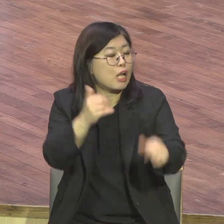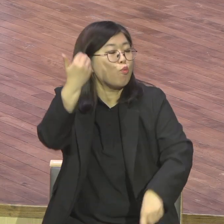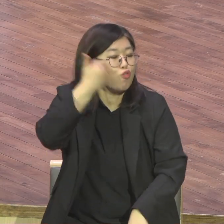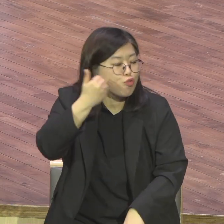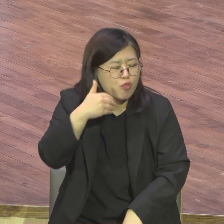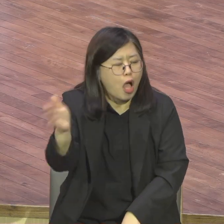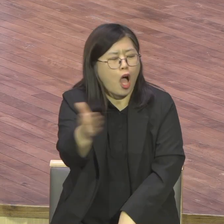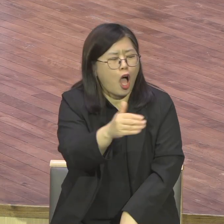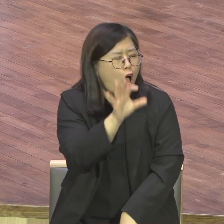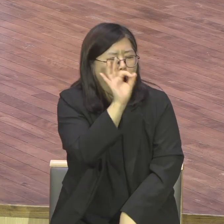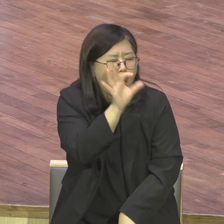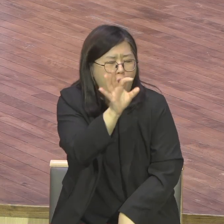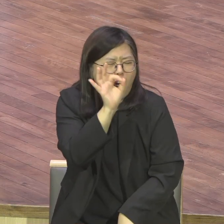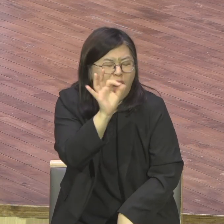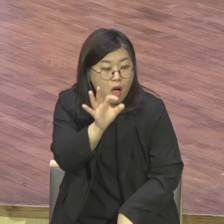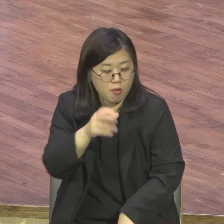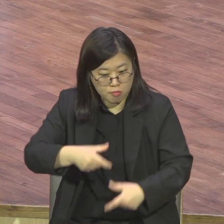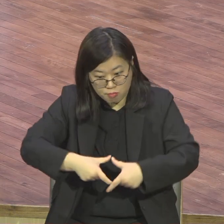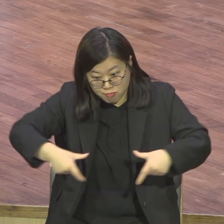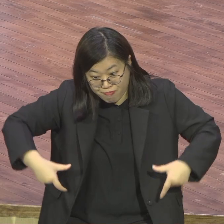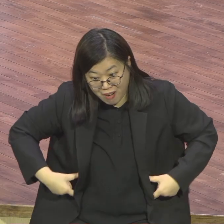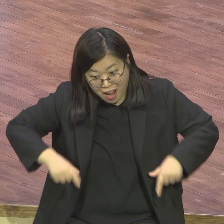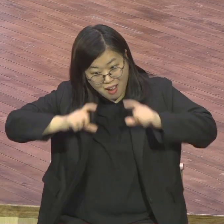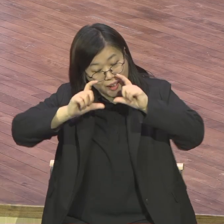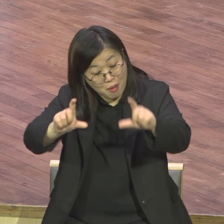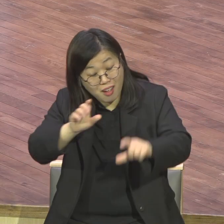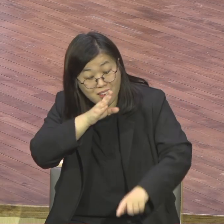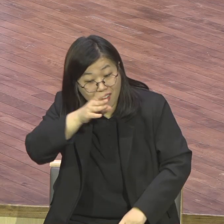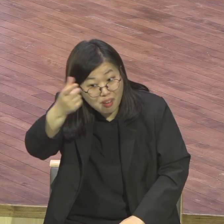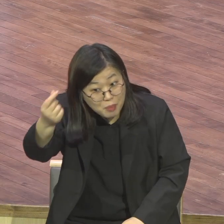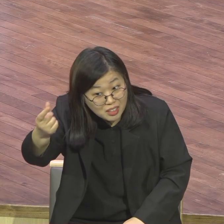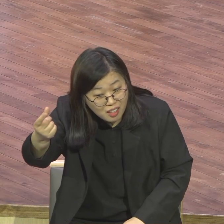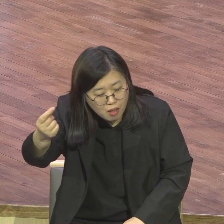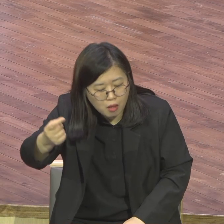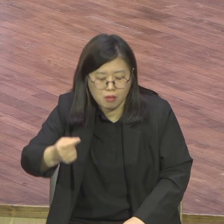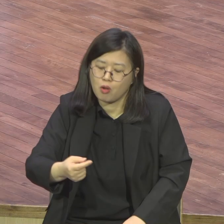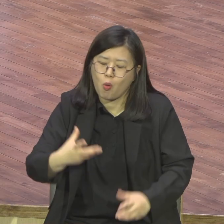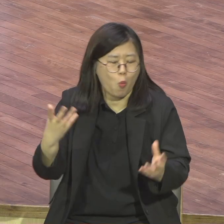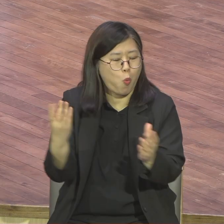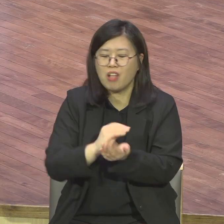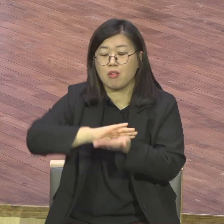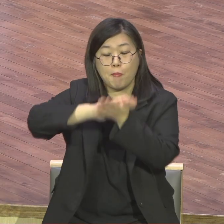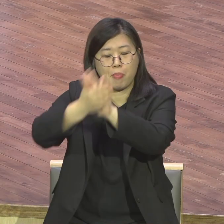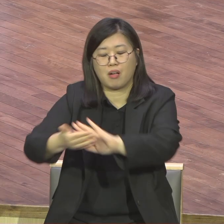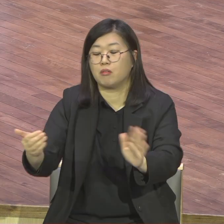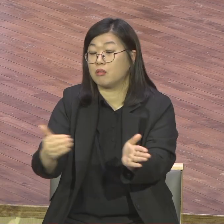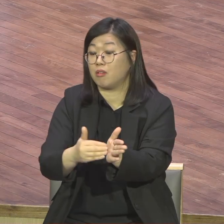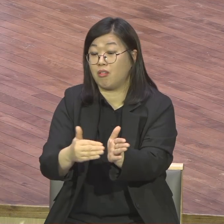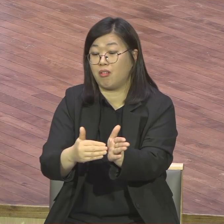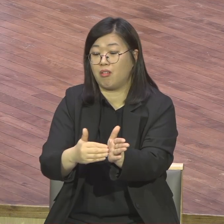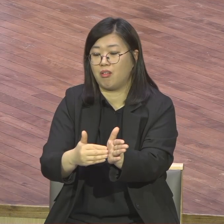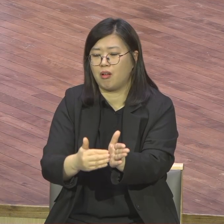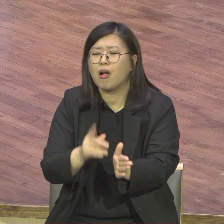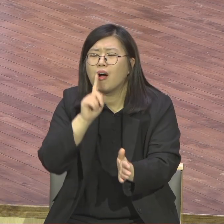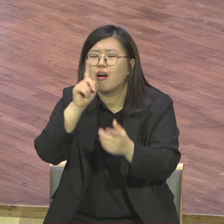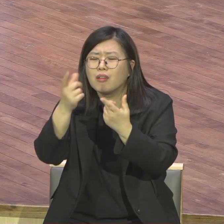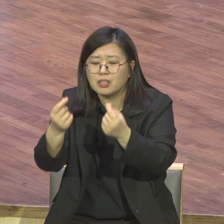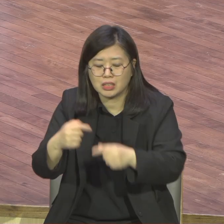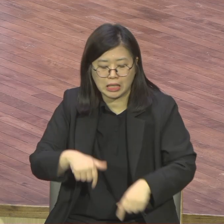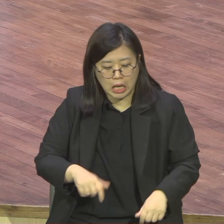성령은요 여러분을 바꿀 수 있습니다 깨른병이를 부지런하게 둔한 사람을 지혜롭게